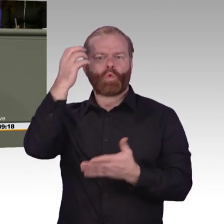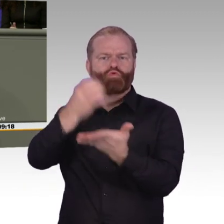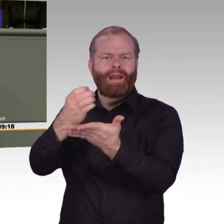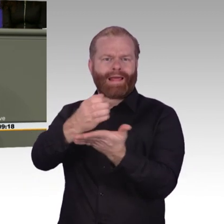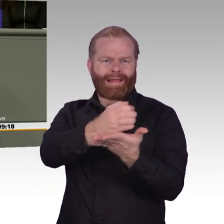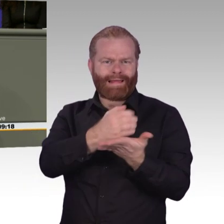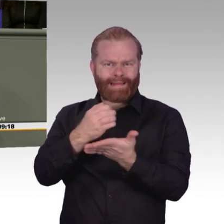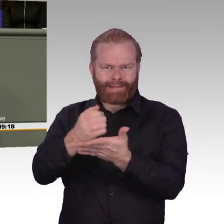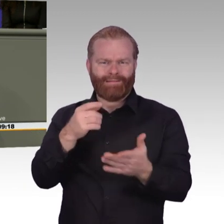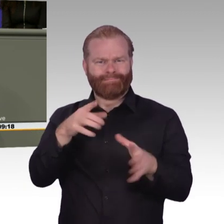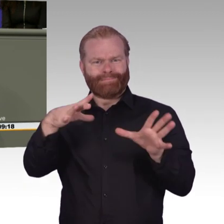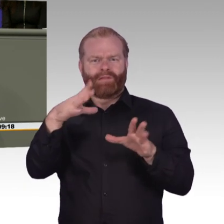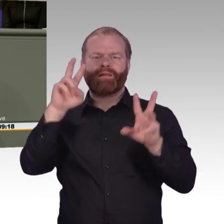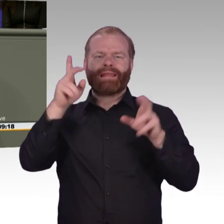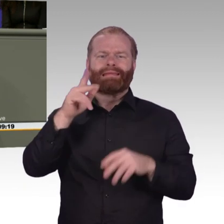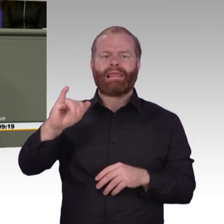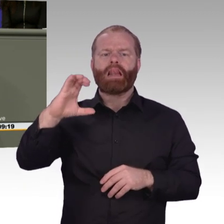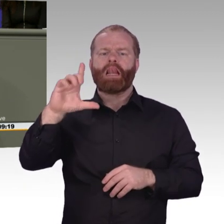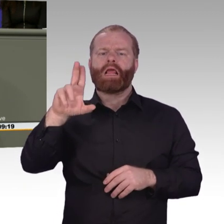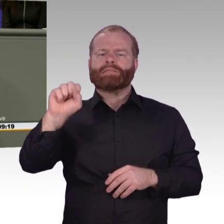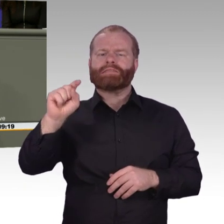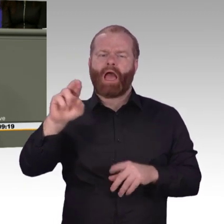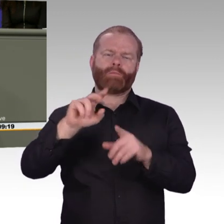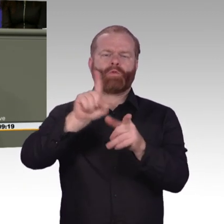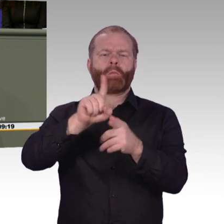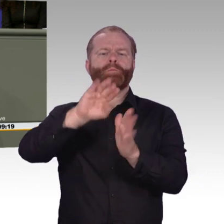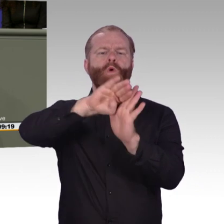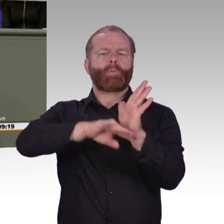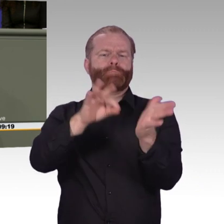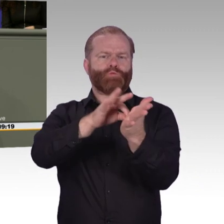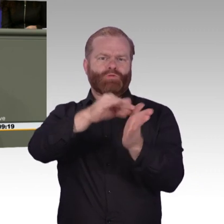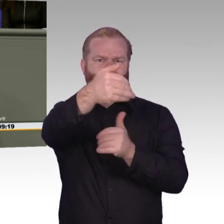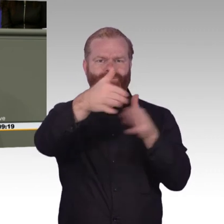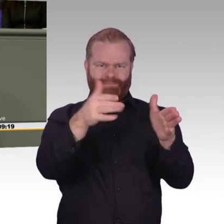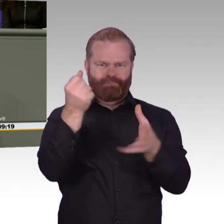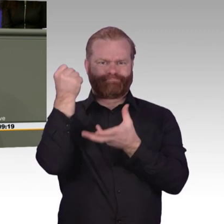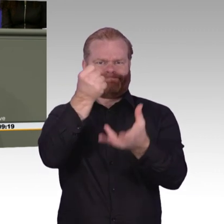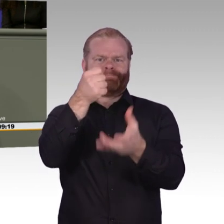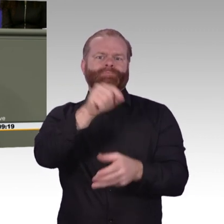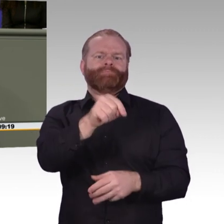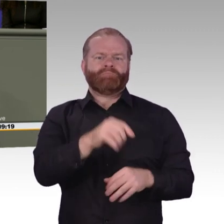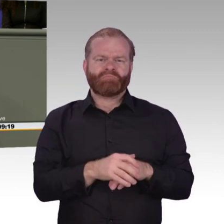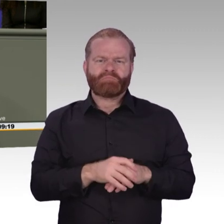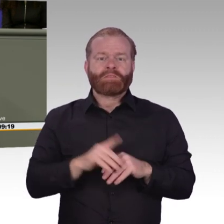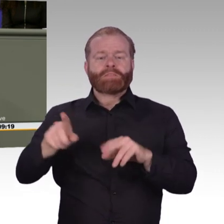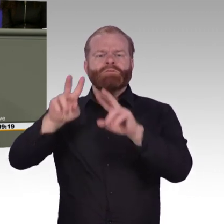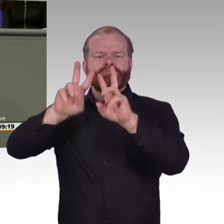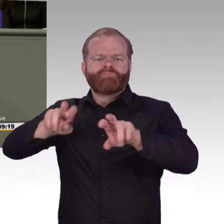jeglicher KI. Wer die Daten hat und mit ihnen umgehen kann, der hat die Macht. Und der sorgt für die Innovation für morgen.